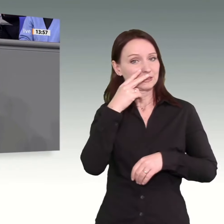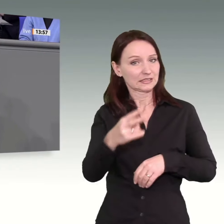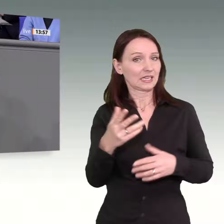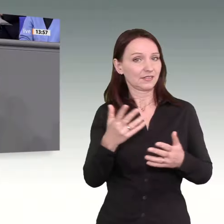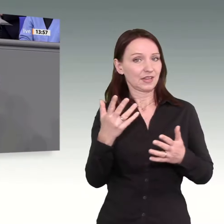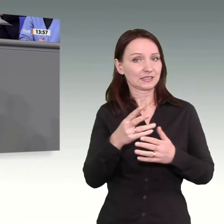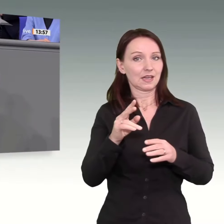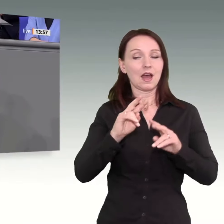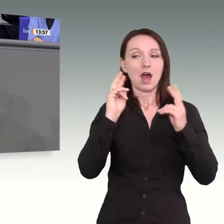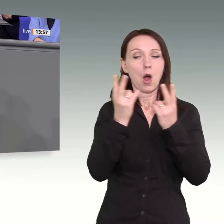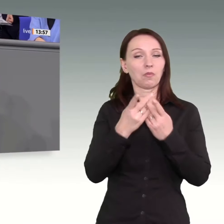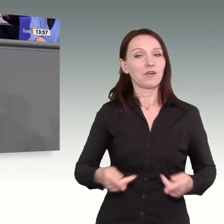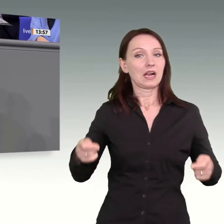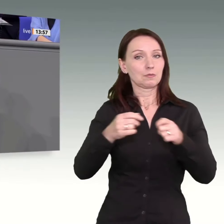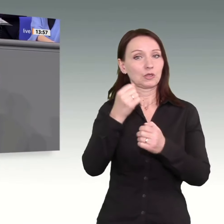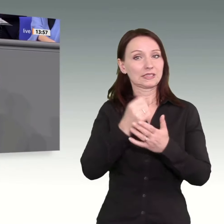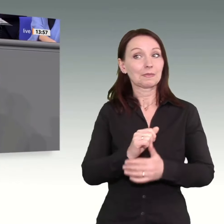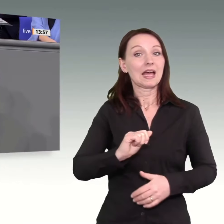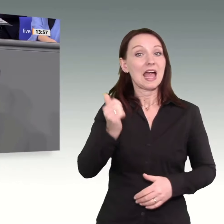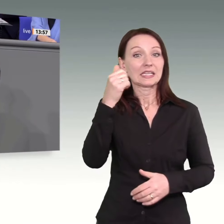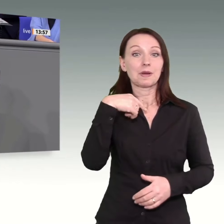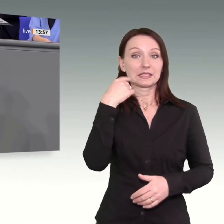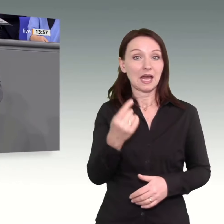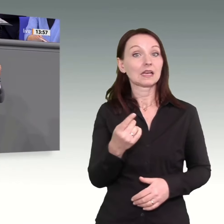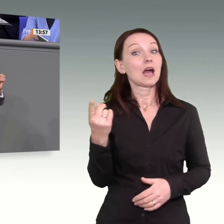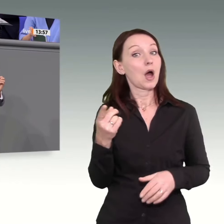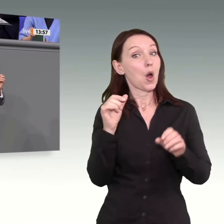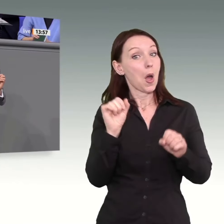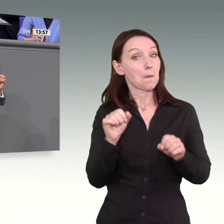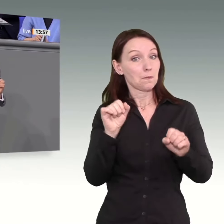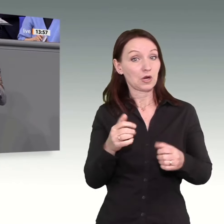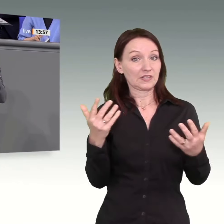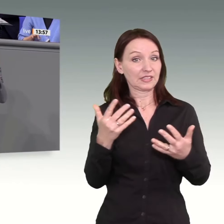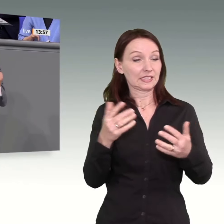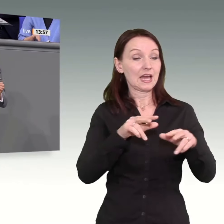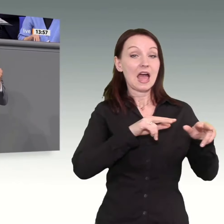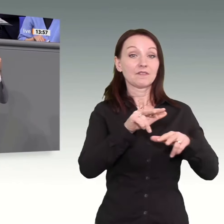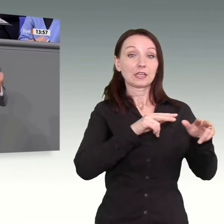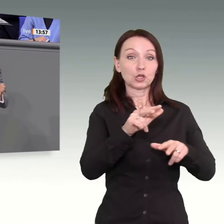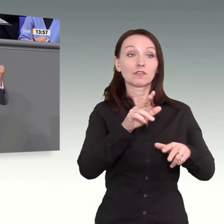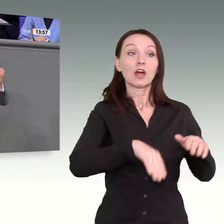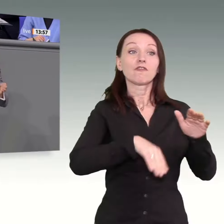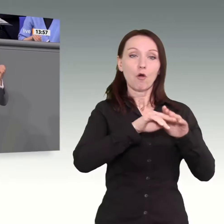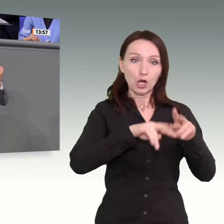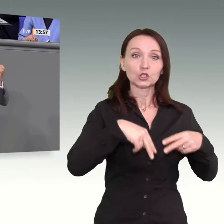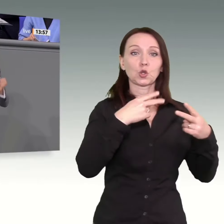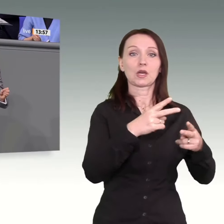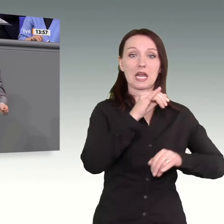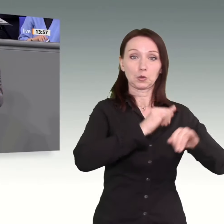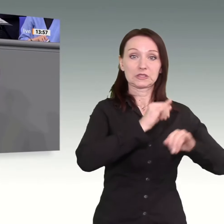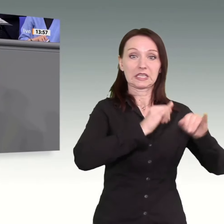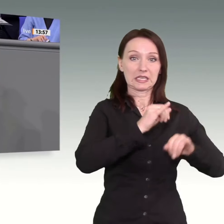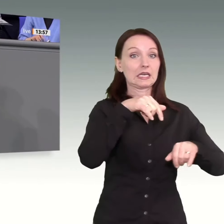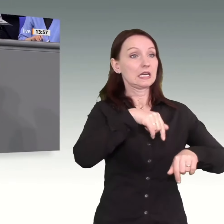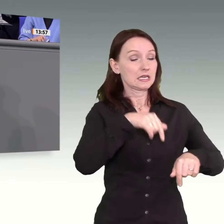Umweltbundesamt in einer solchen Prodiktion sagt, es ist möglich, auch bei einer vollständigen Erholung der Wirtschaft und der Industrie in diesem Land